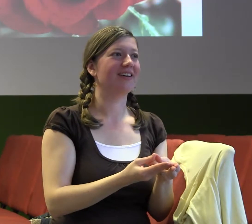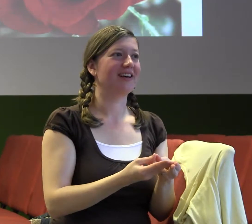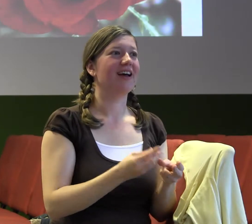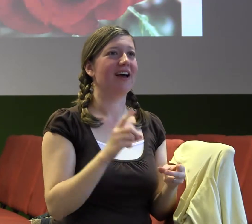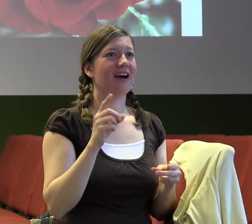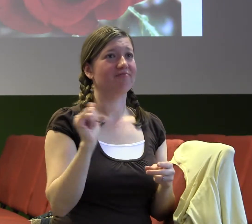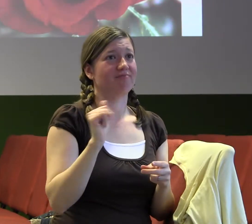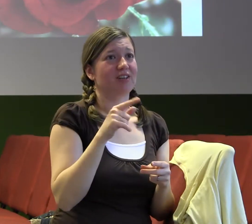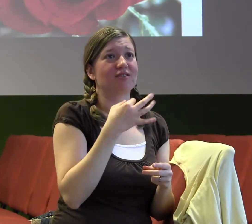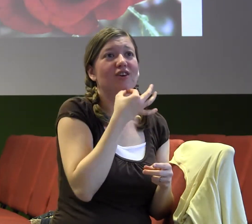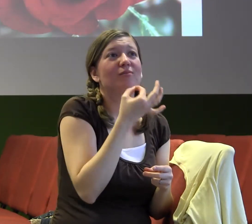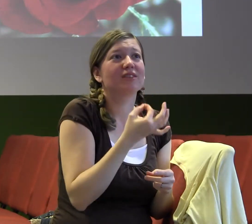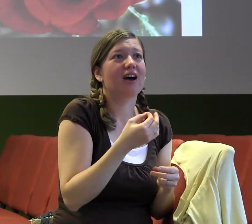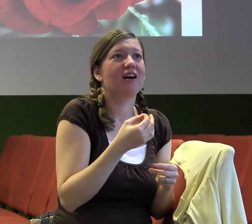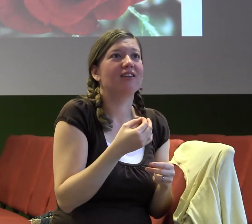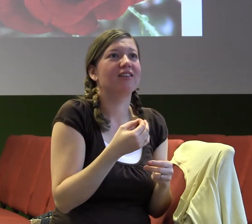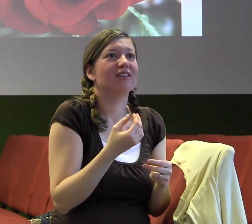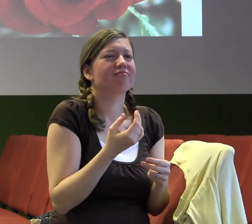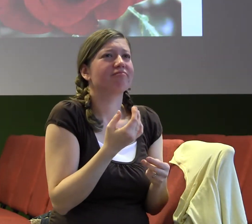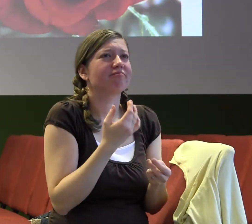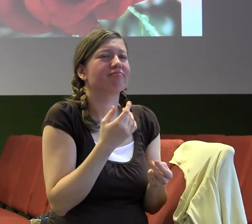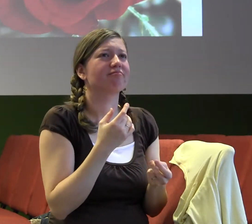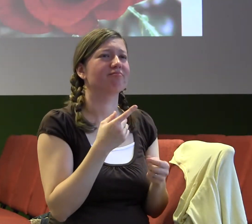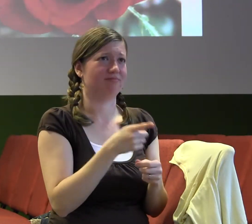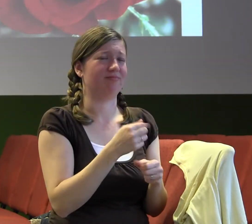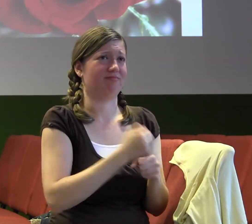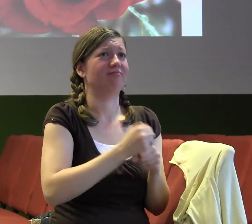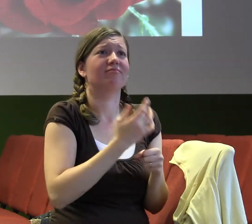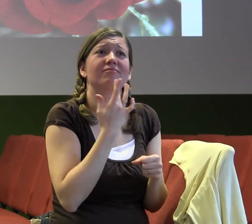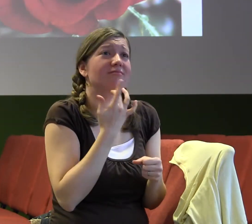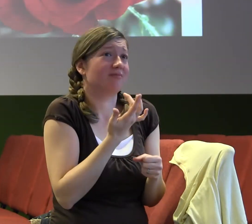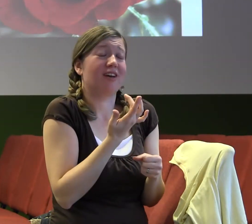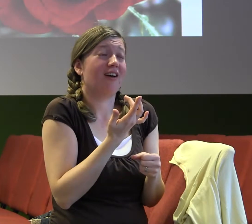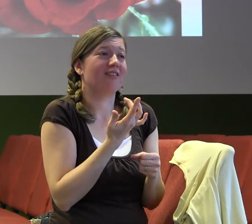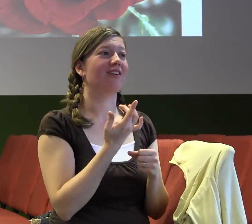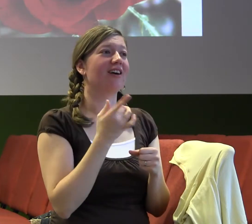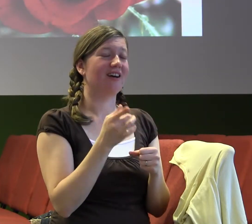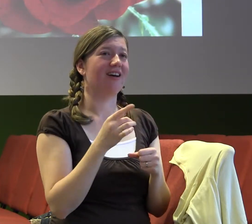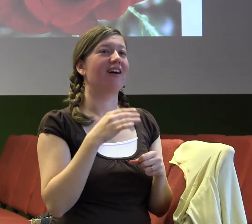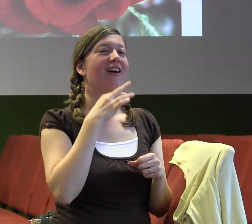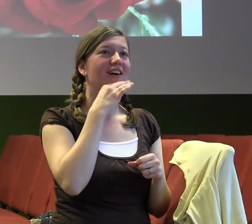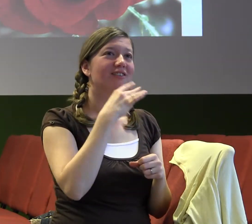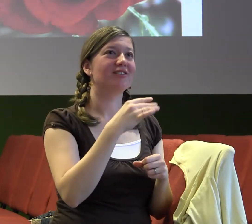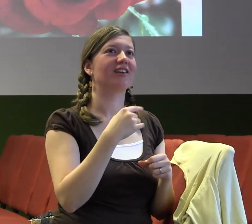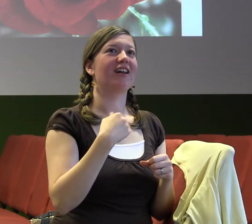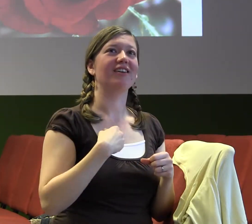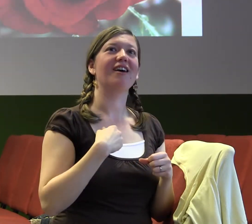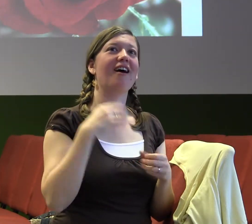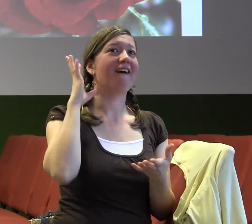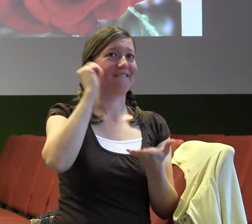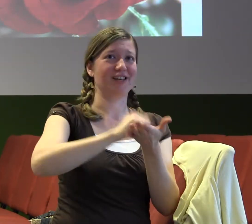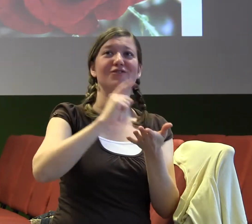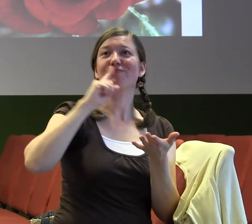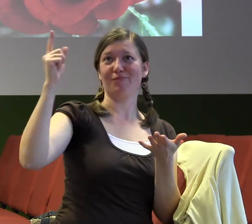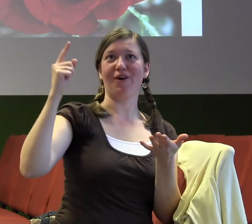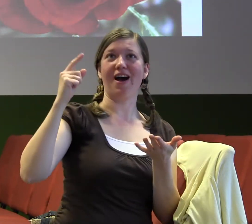pěstovat. A to můžeme dělat taky. Můžeme se taky modlit za to, jak dobře studovat, co studovat, co číst, co není až tak